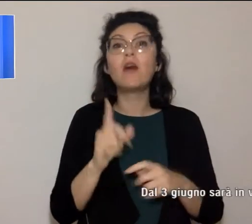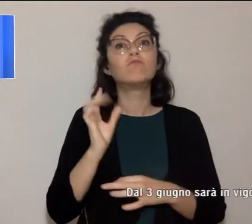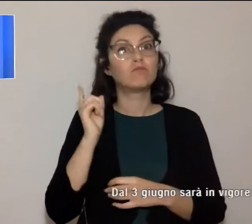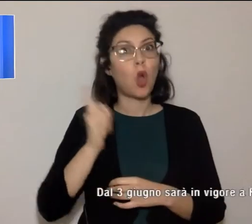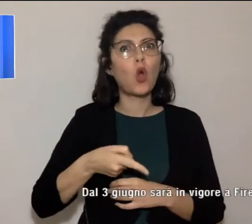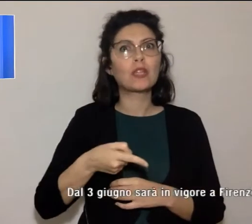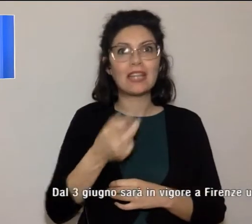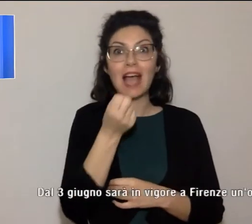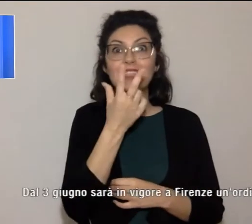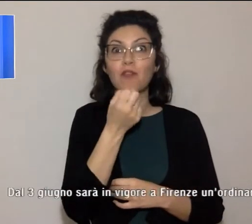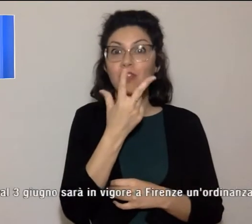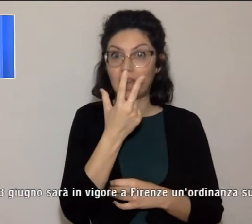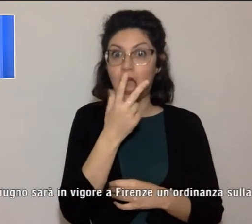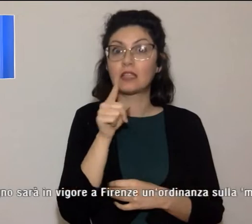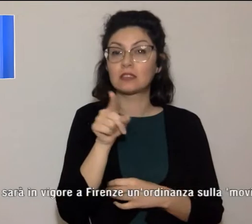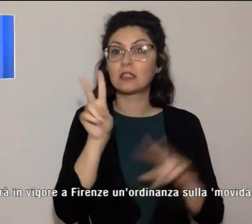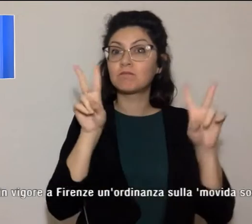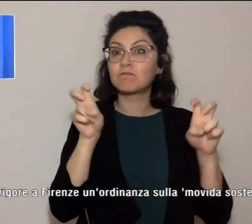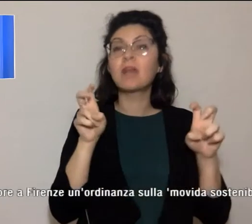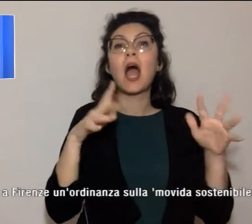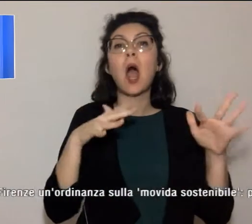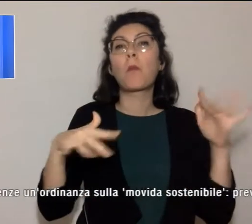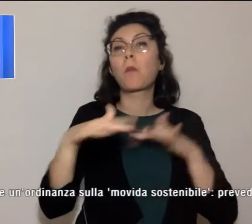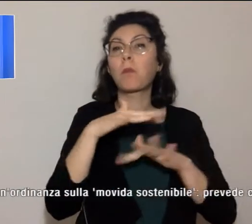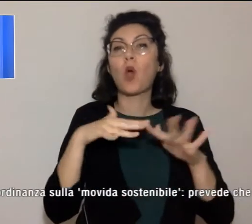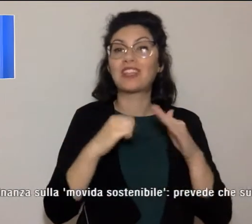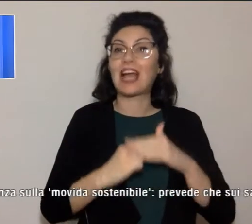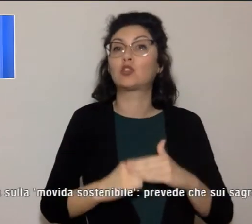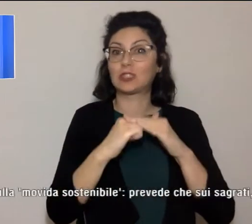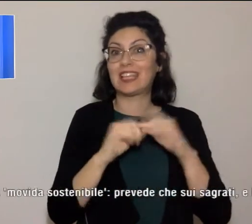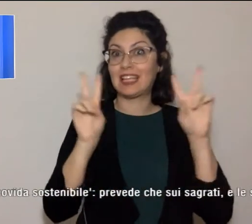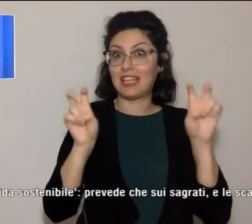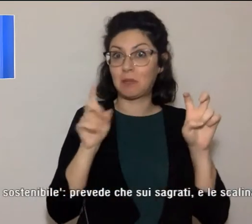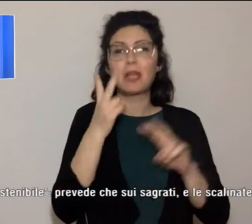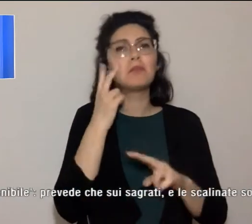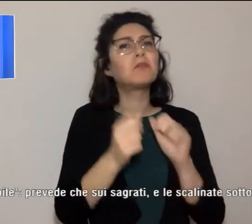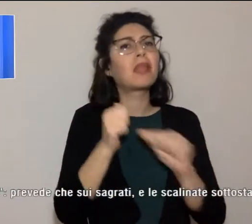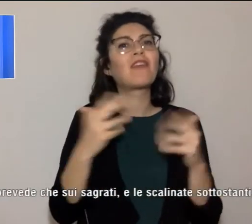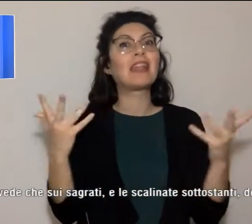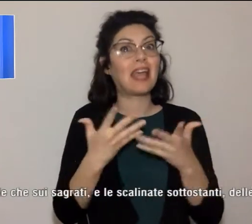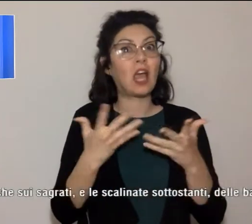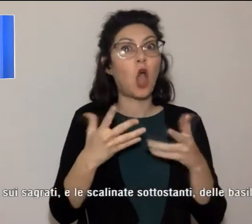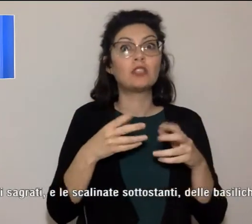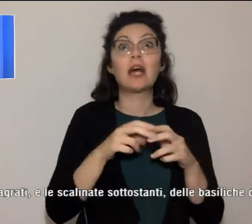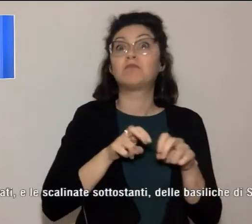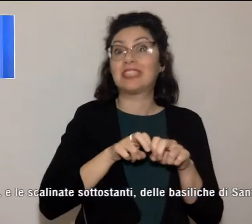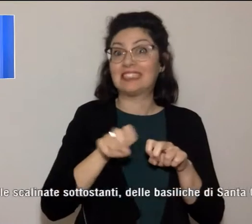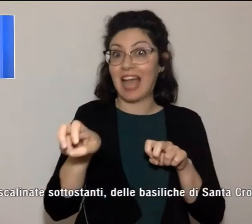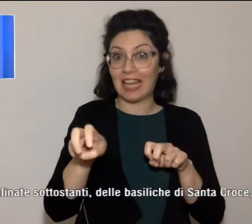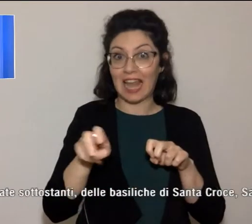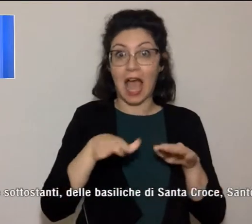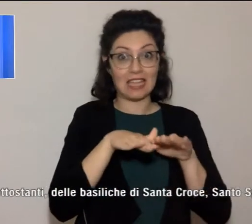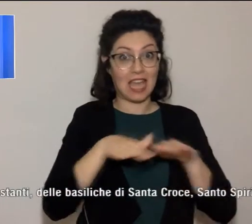sulla cosiddetta movida sostenibile. Prevede che sui sagrati e le scalinate sottostanti